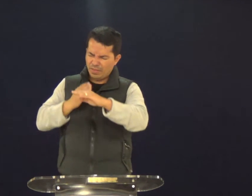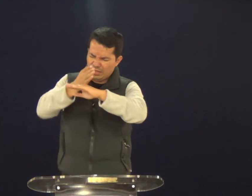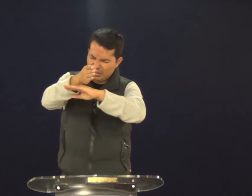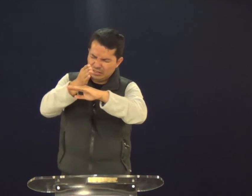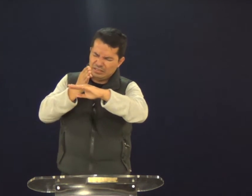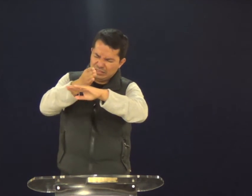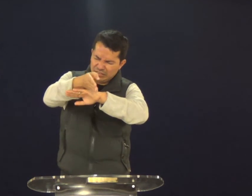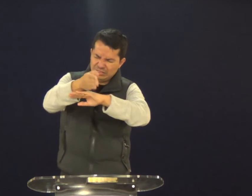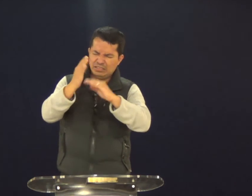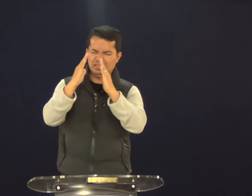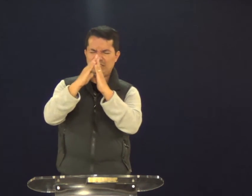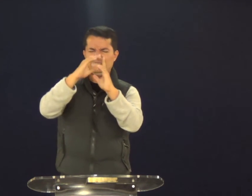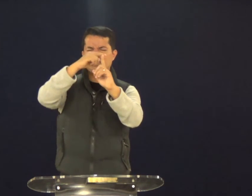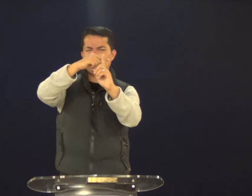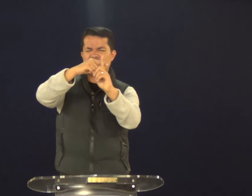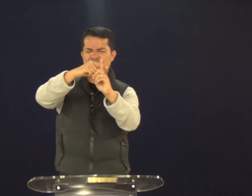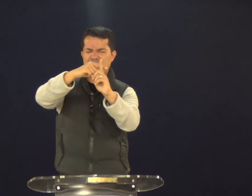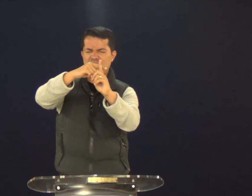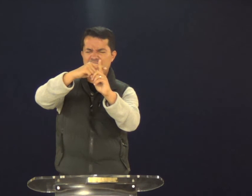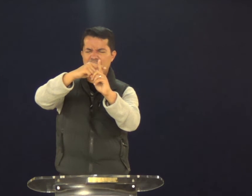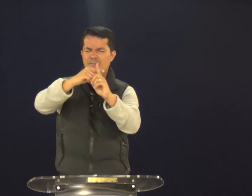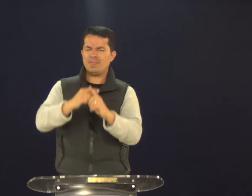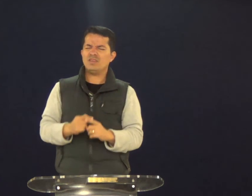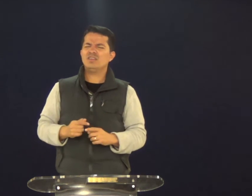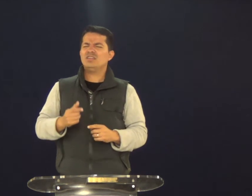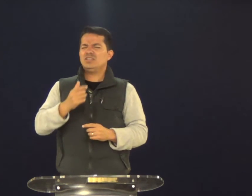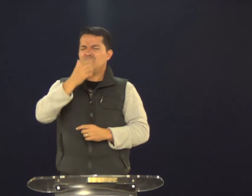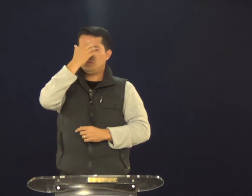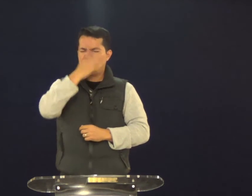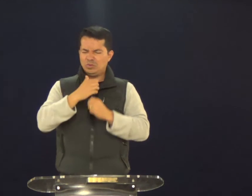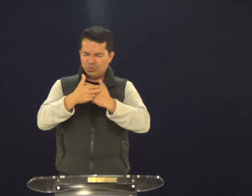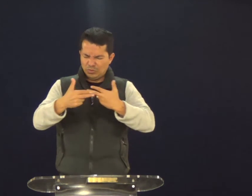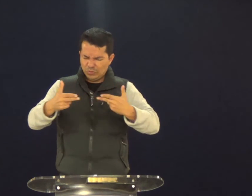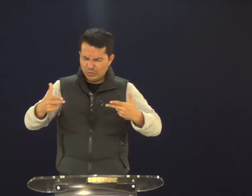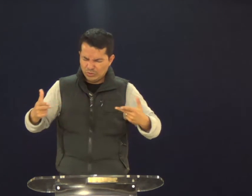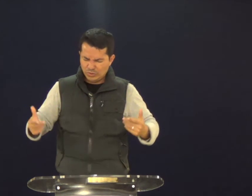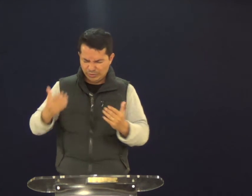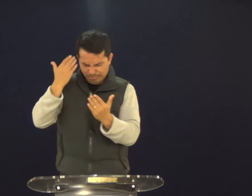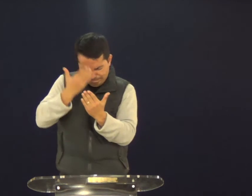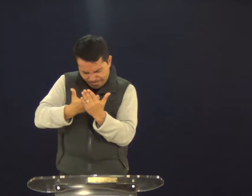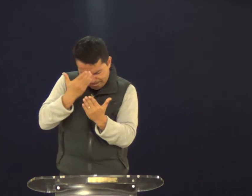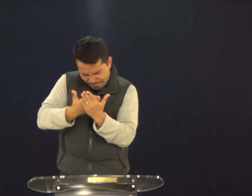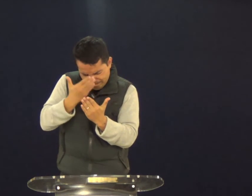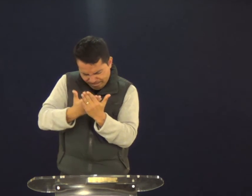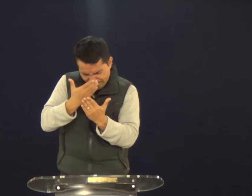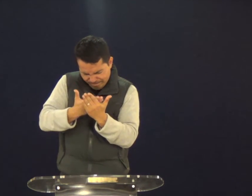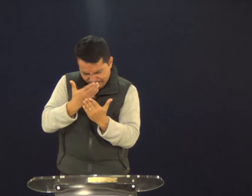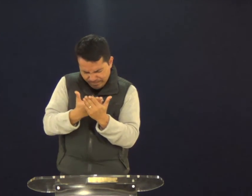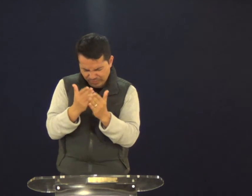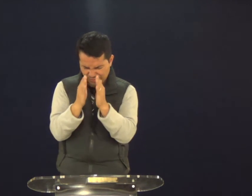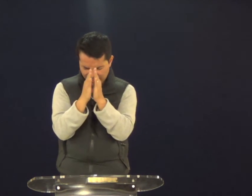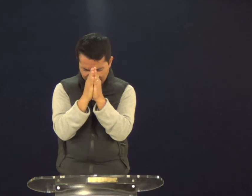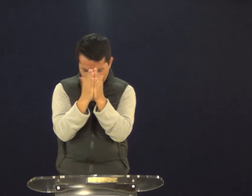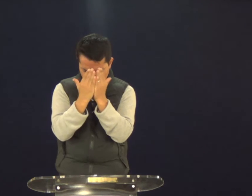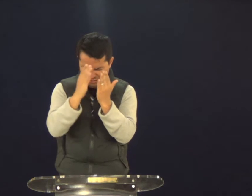seja o nosso frequentar a igreja. Que esse fruto seja o nosso